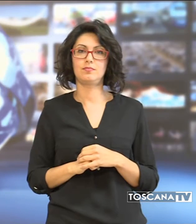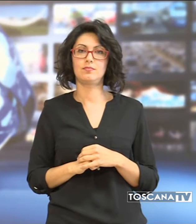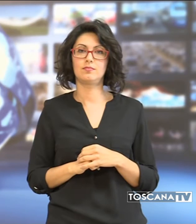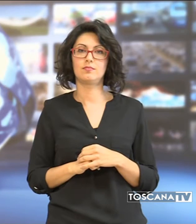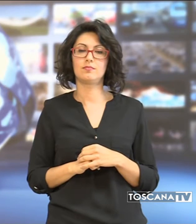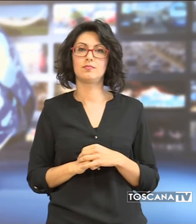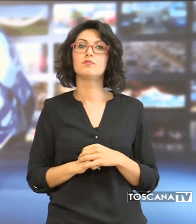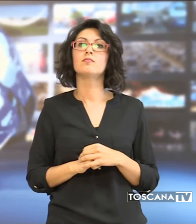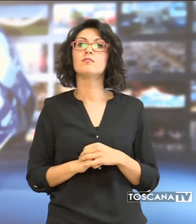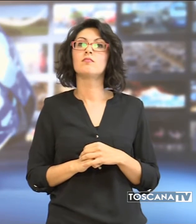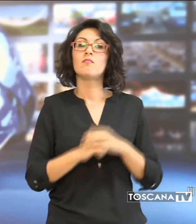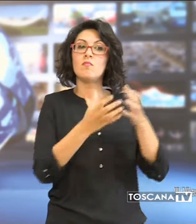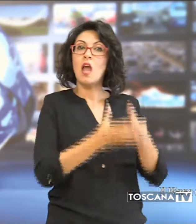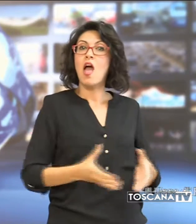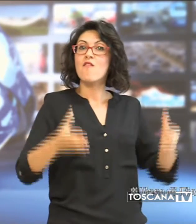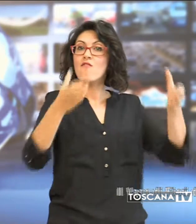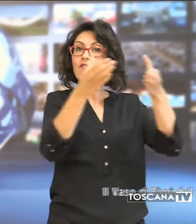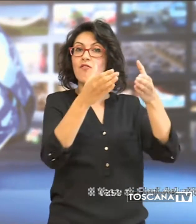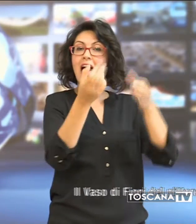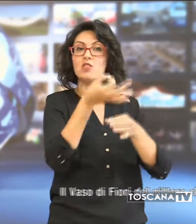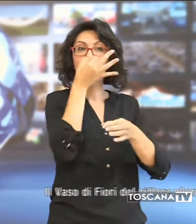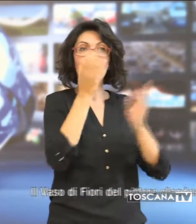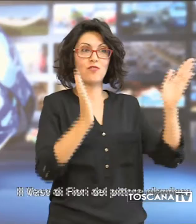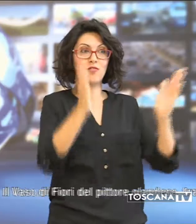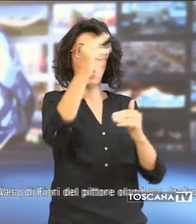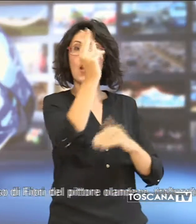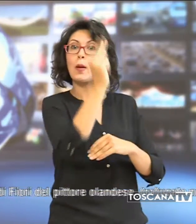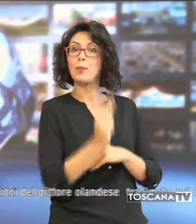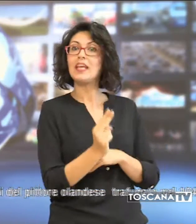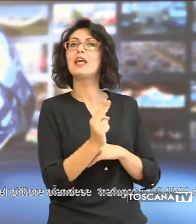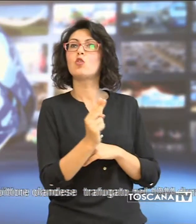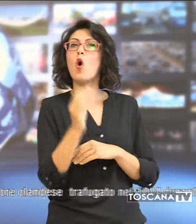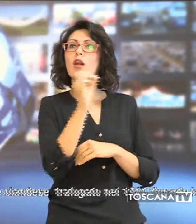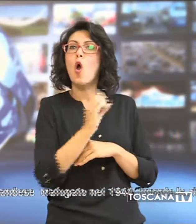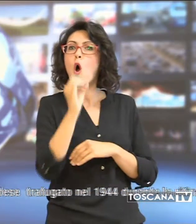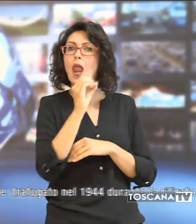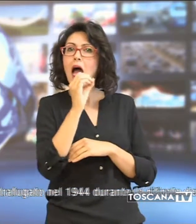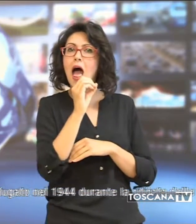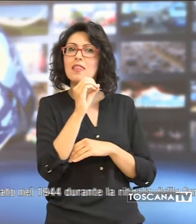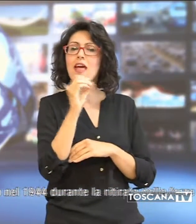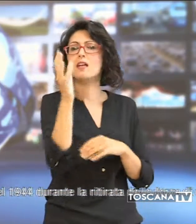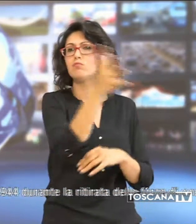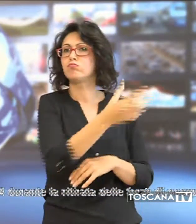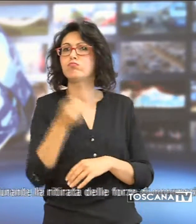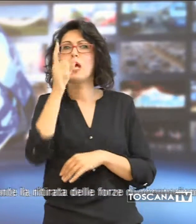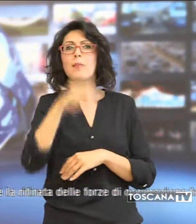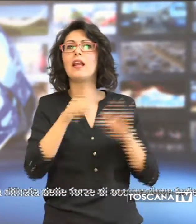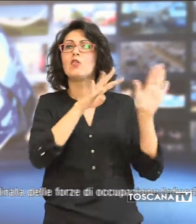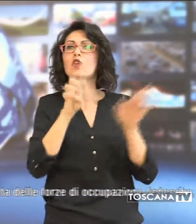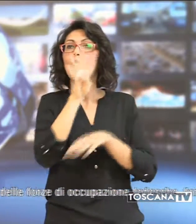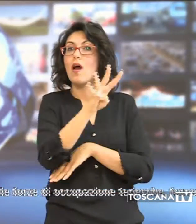Il vaso di fiori del pittore olandese trafugato nel 1944